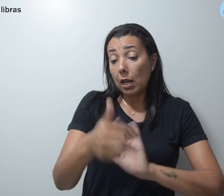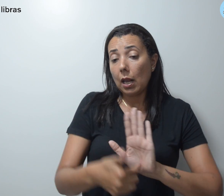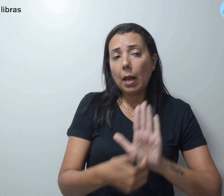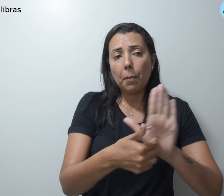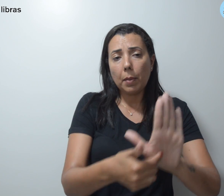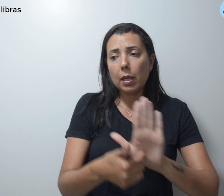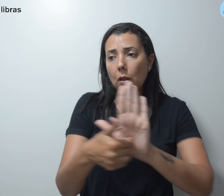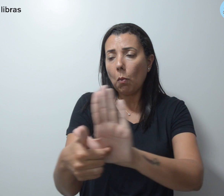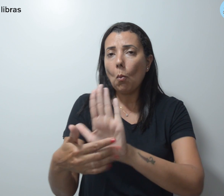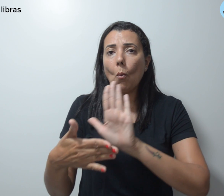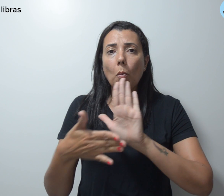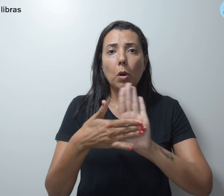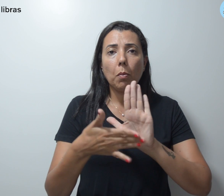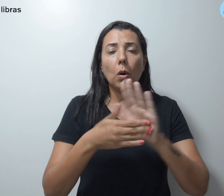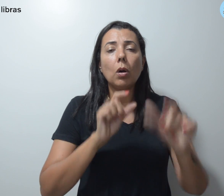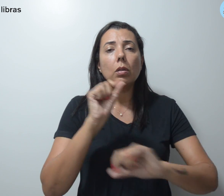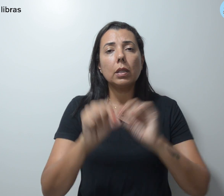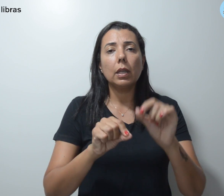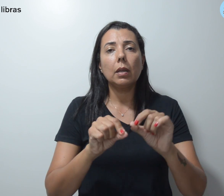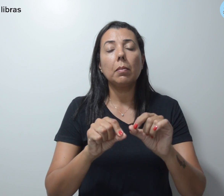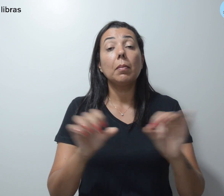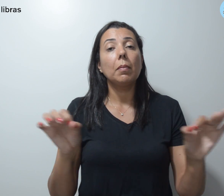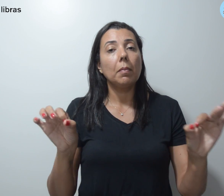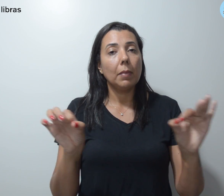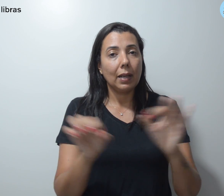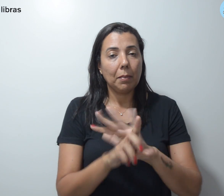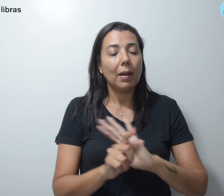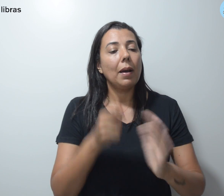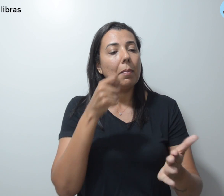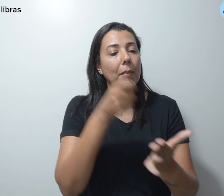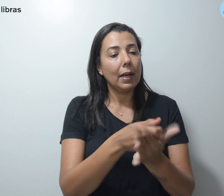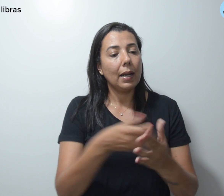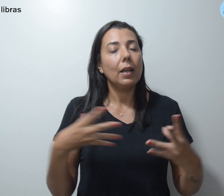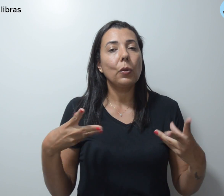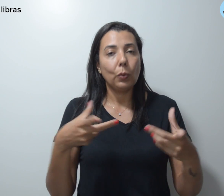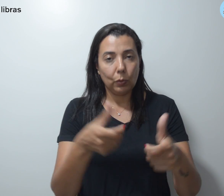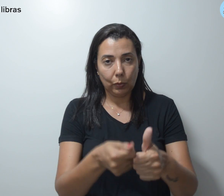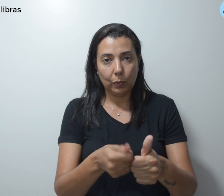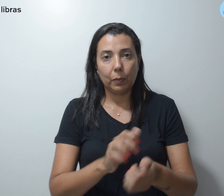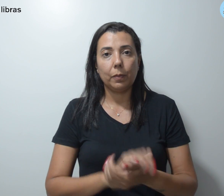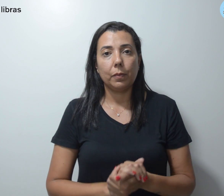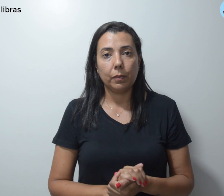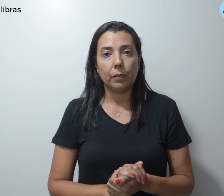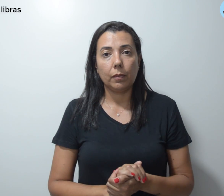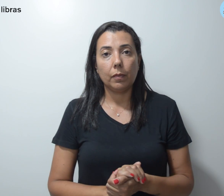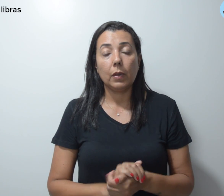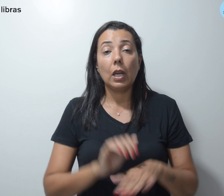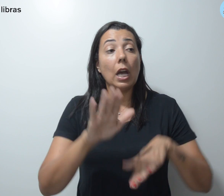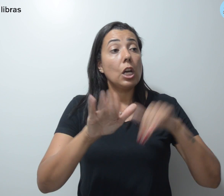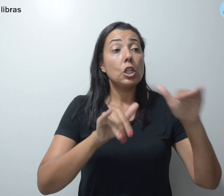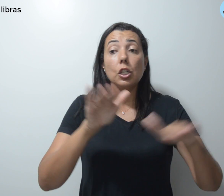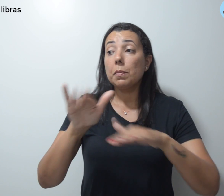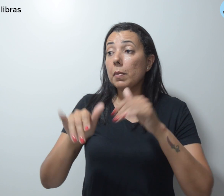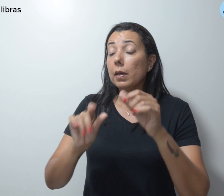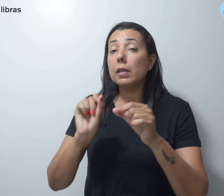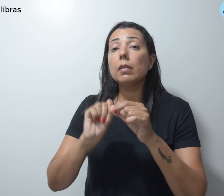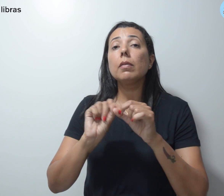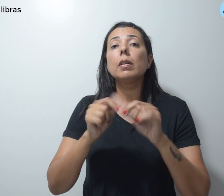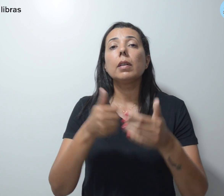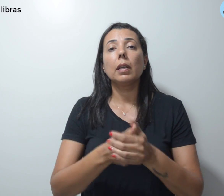de propostas para quitação de pagamento de precatórios. A convocação é feita pelo Tribunal